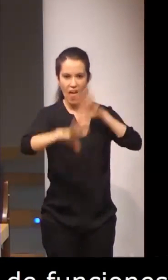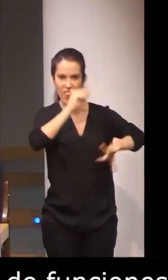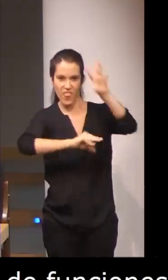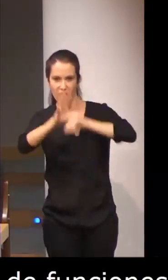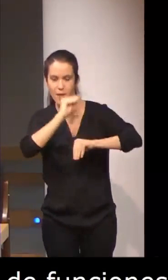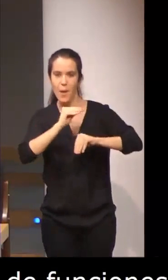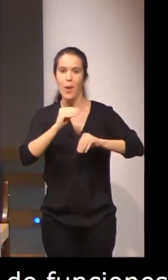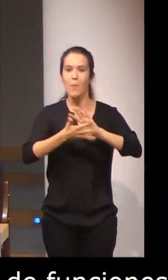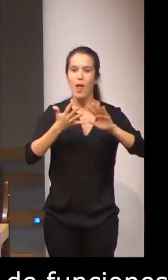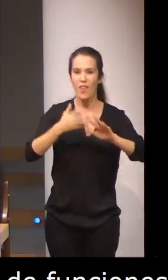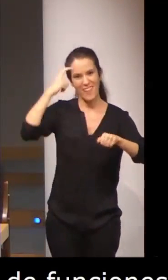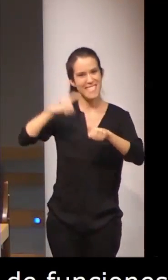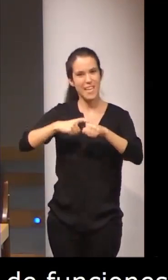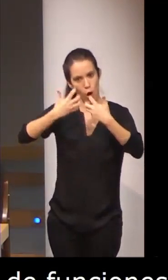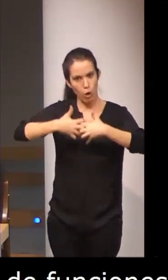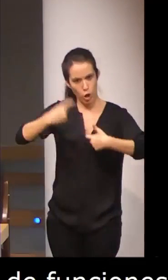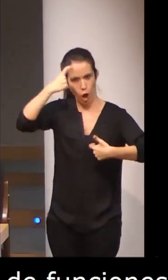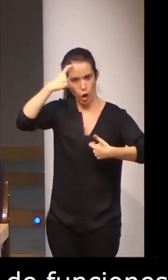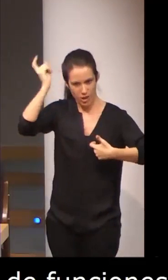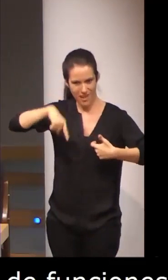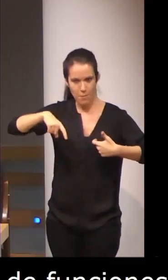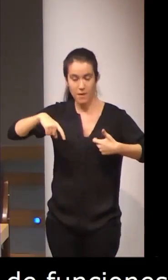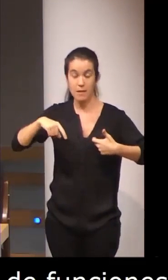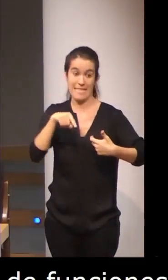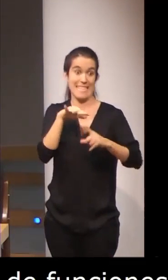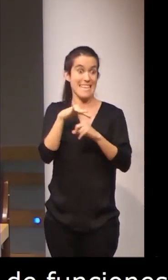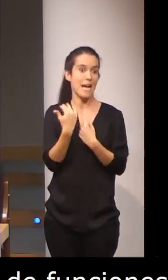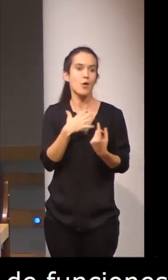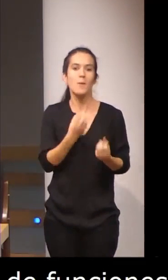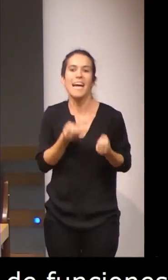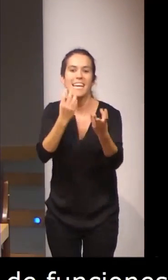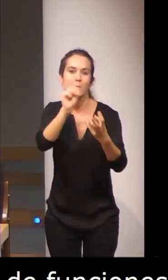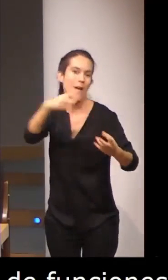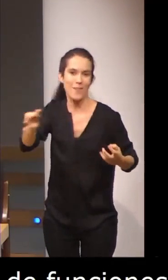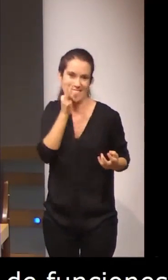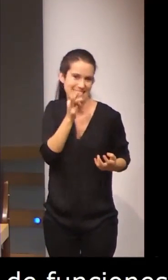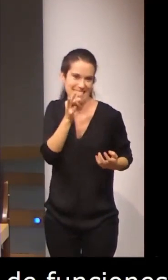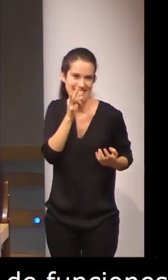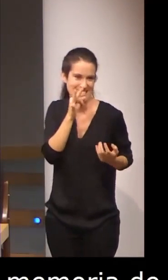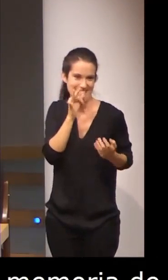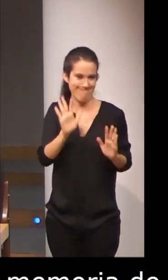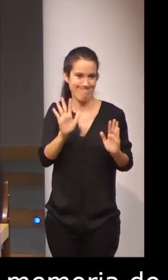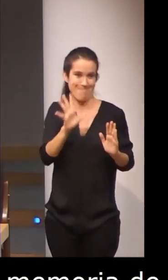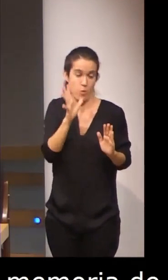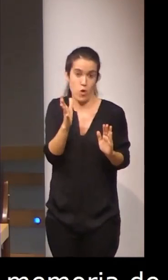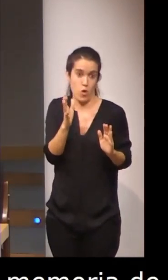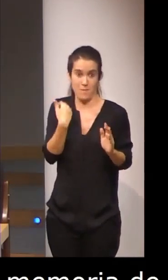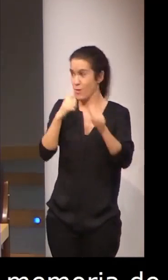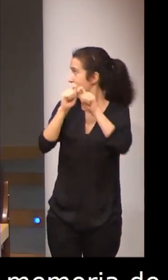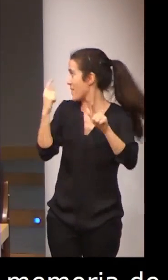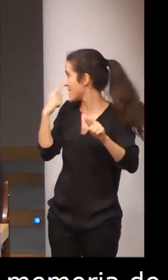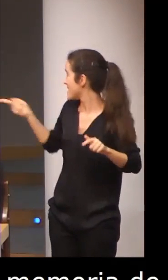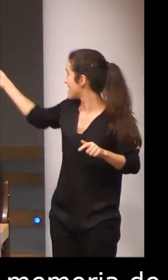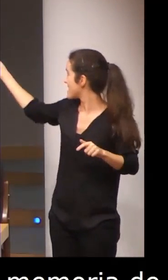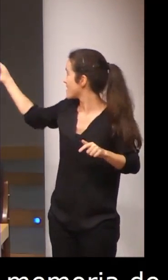velocidad psicomotora. No puedo, en este caso, aportar ningún resultado porque estamos, como indica la diapositiva,